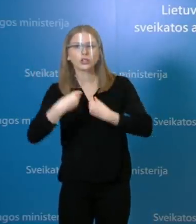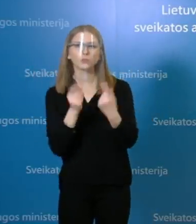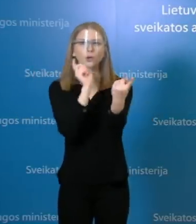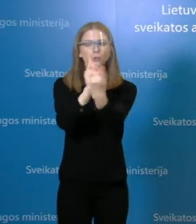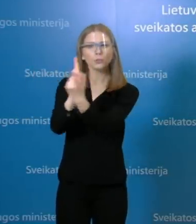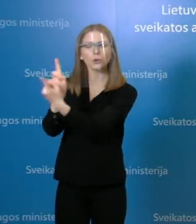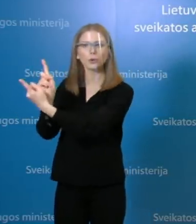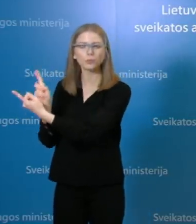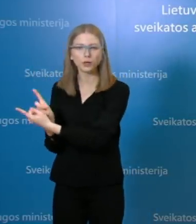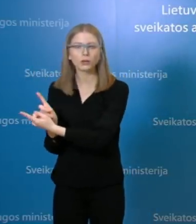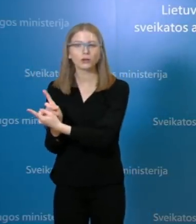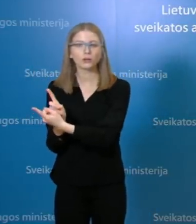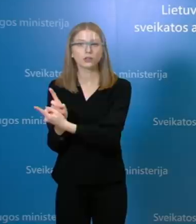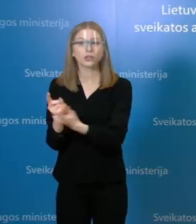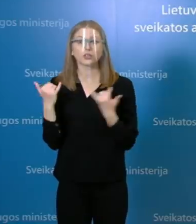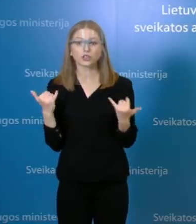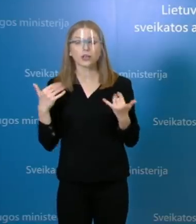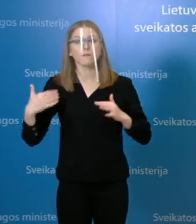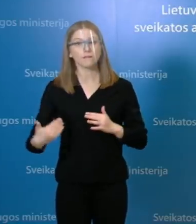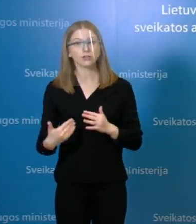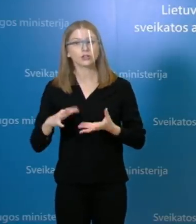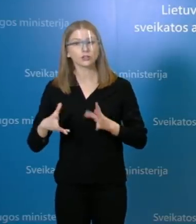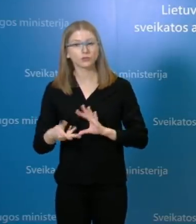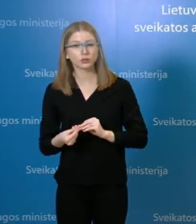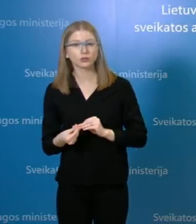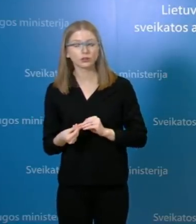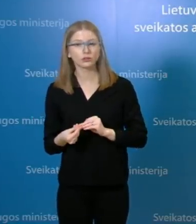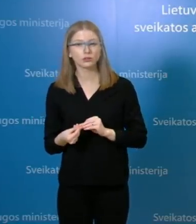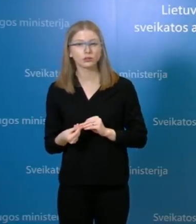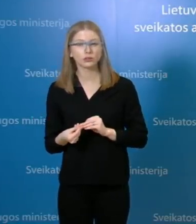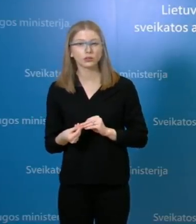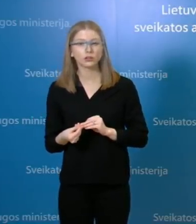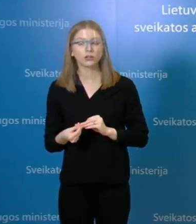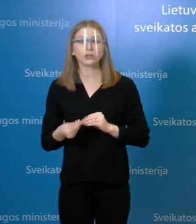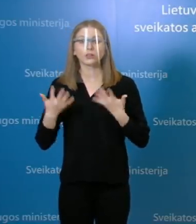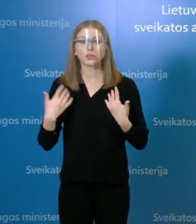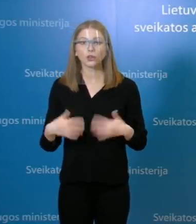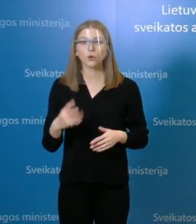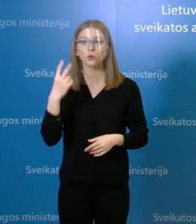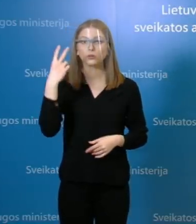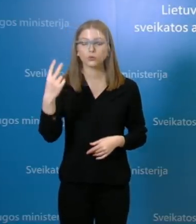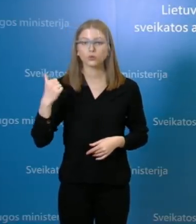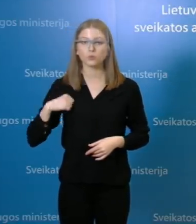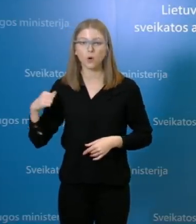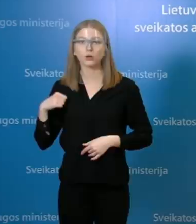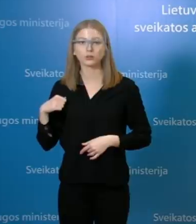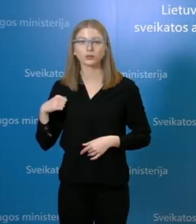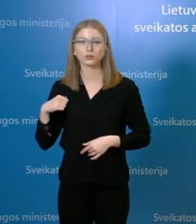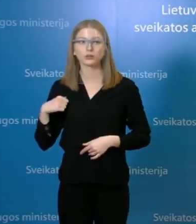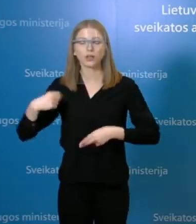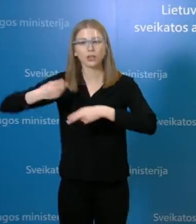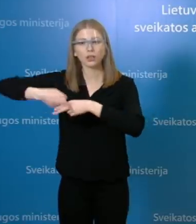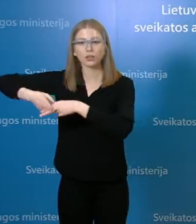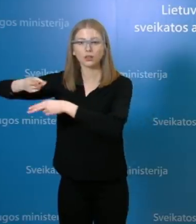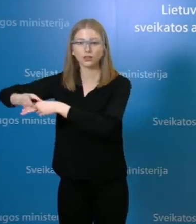minėjau vakar, šiandien turime dar vieną, tai iš visos su šiuo tolimųjų reisų vairuotojų yra susiję 2 atvejai. Dėl to tikrai yra labai